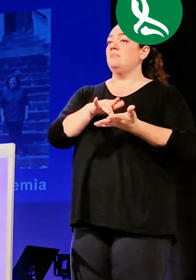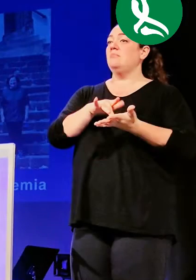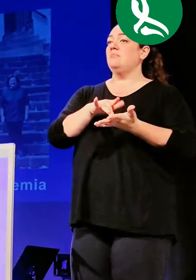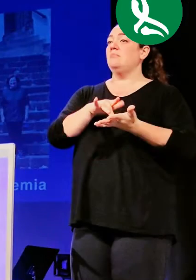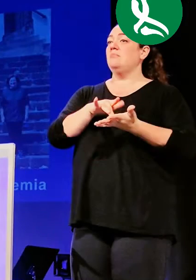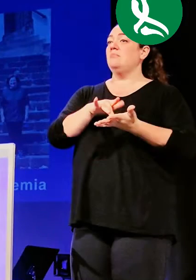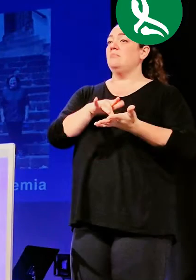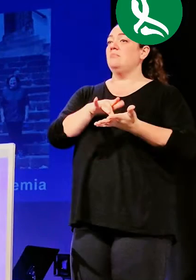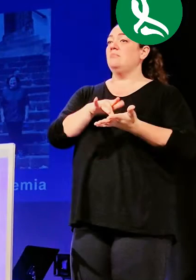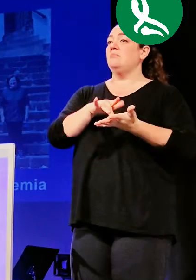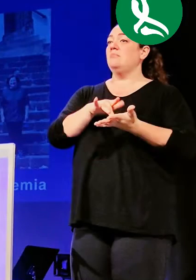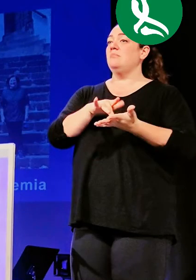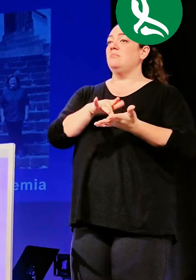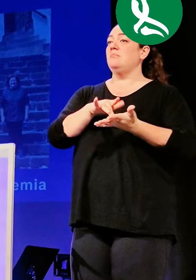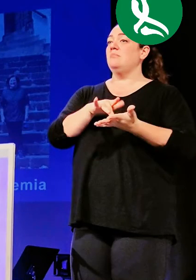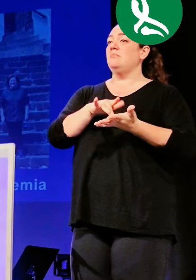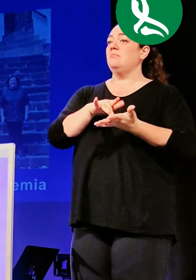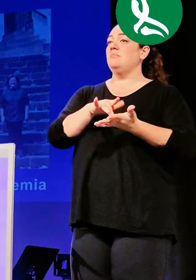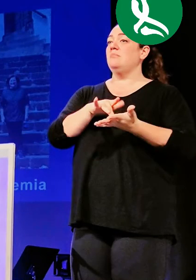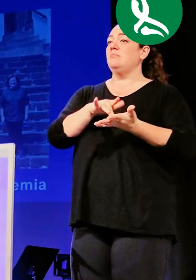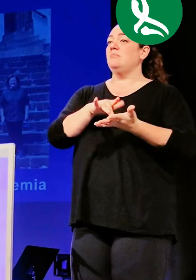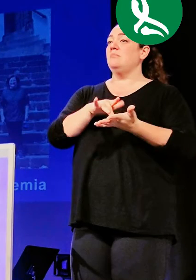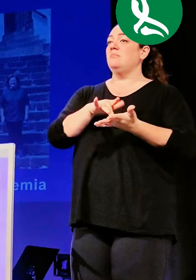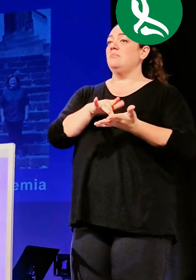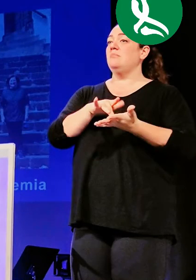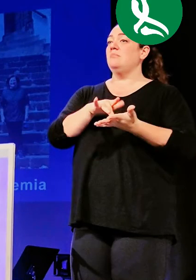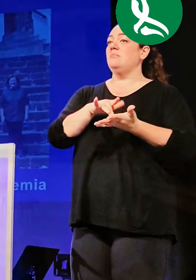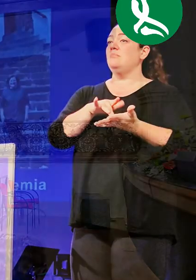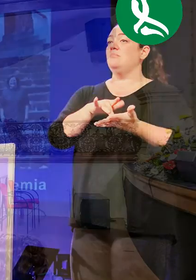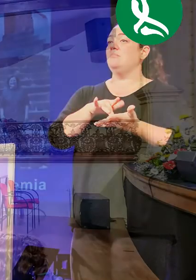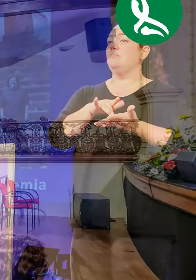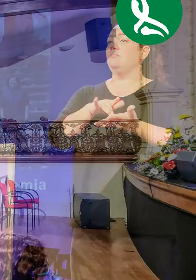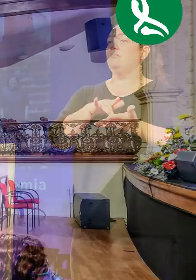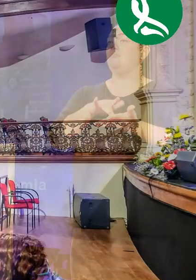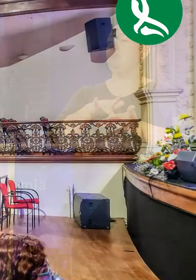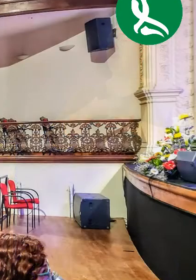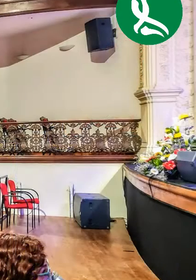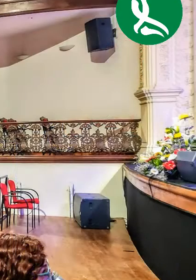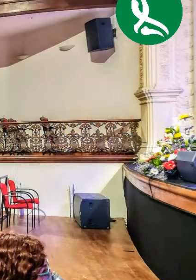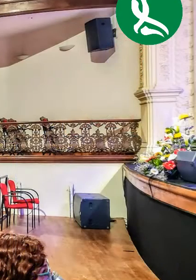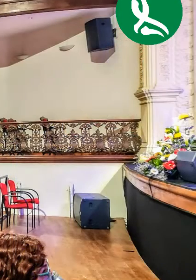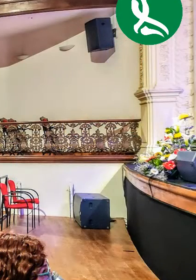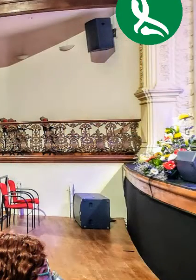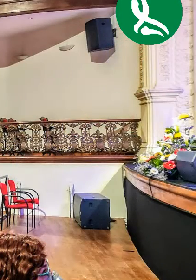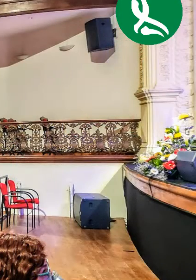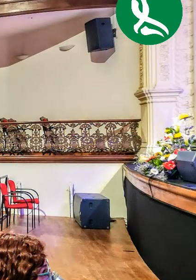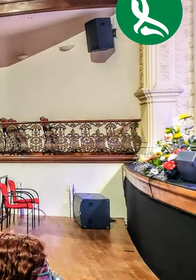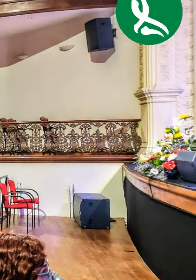como por su invisibilidad. Al hablar de equipo,